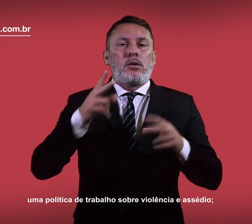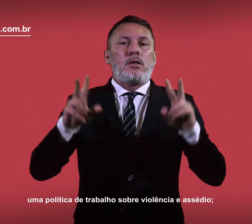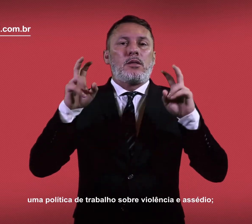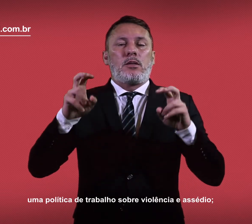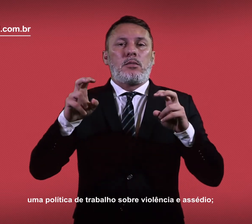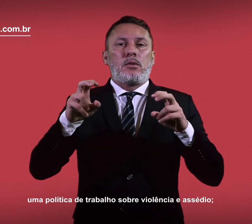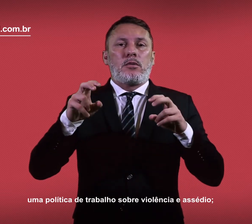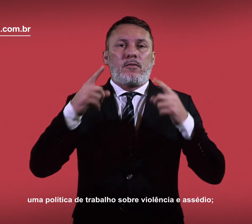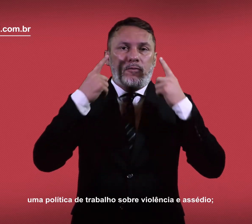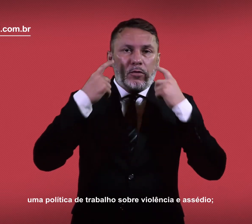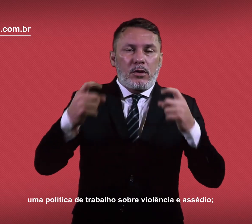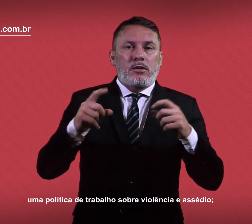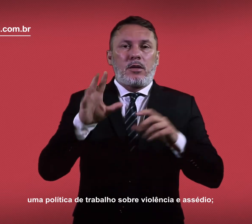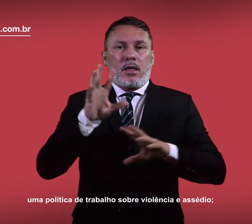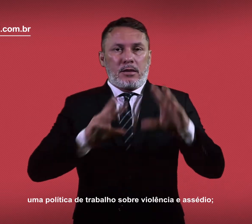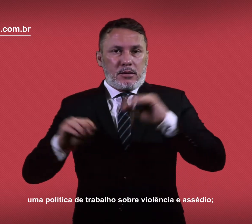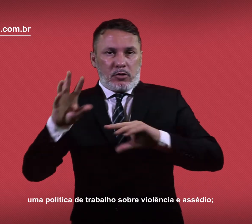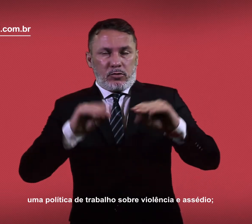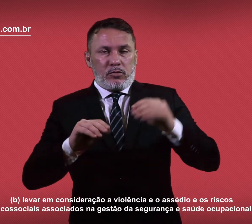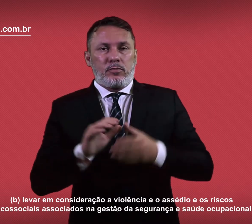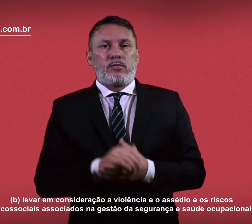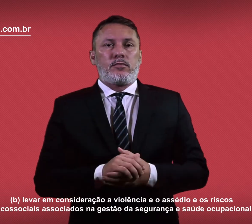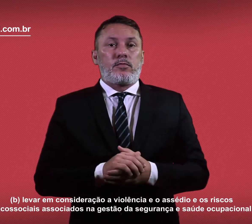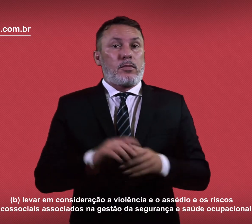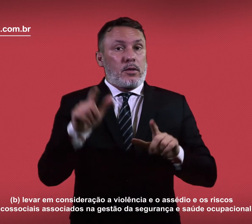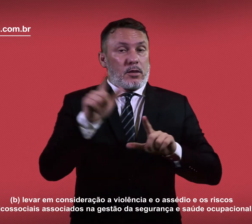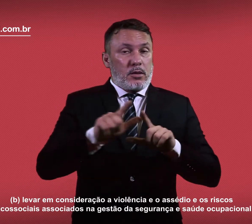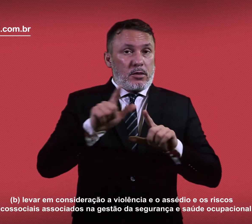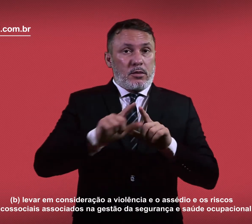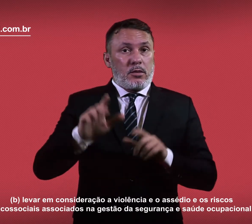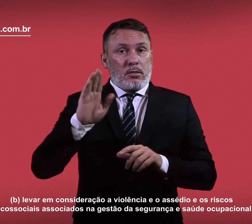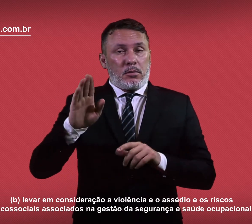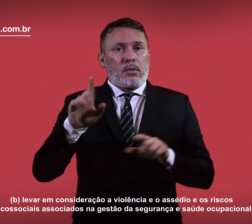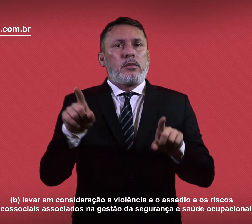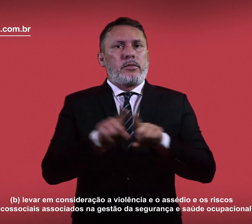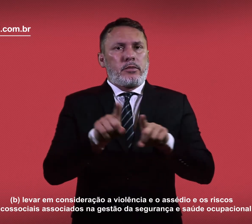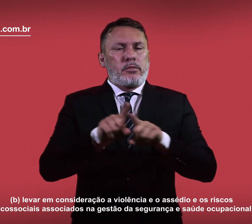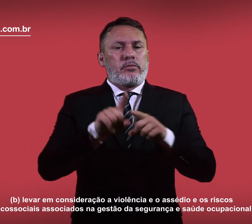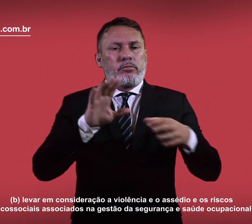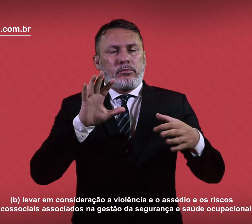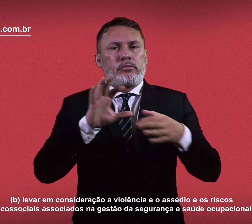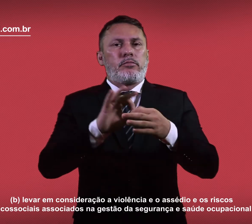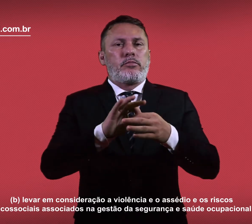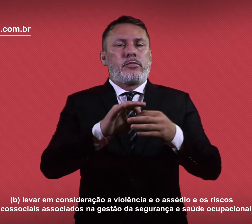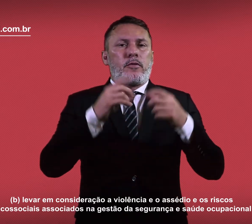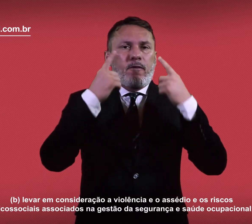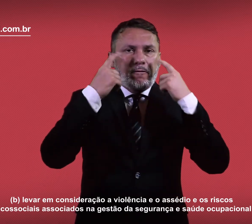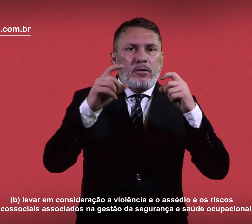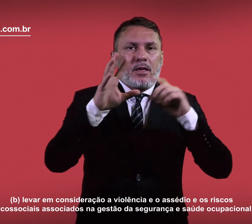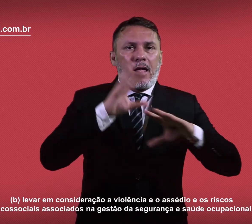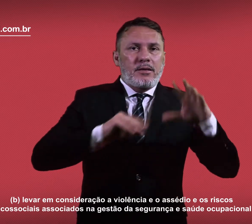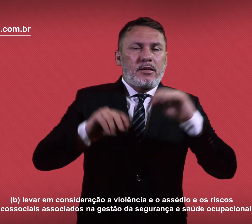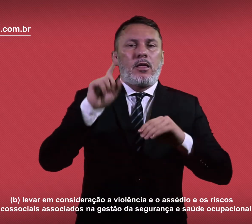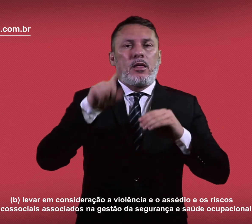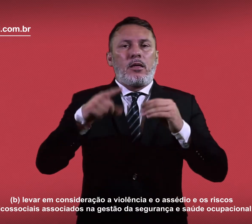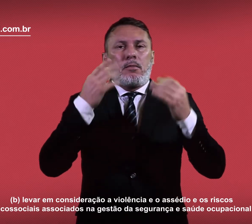trabalho sobre violência e assédio. A linha B. Levar em consideração a violência e o assédio e os riscos